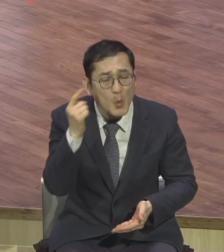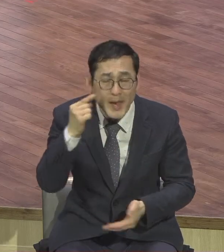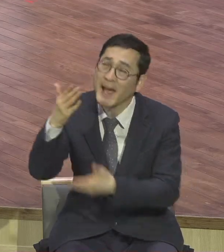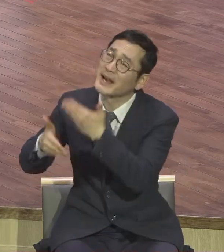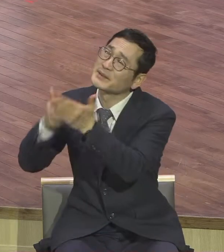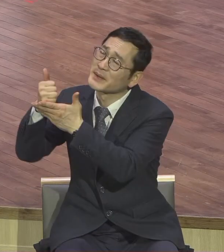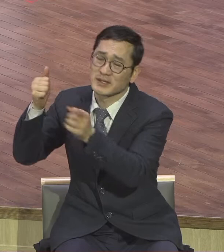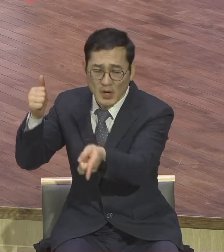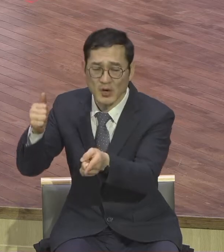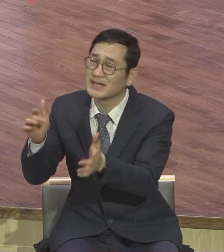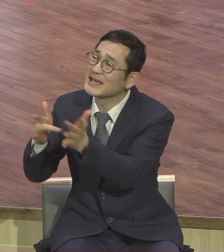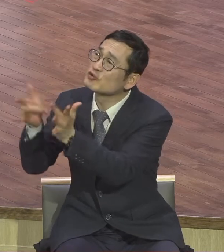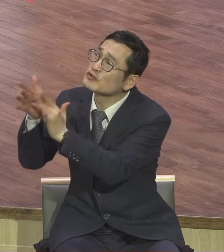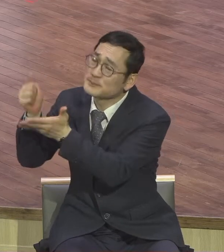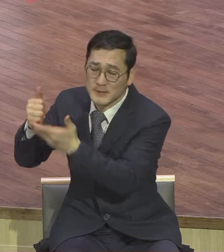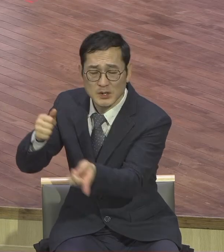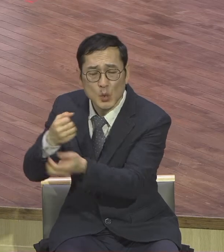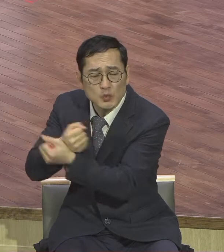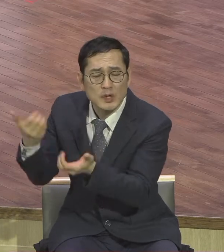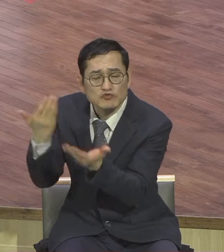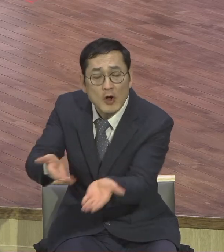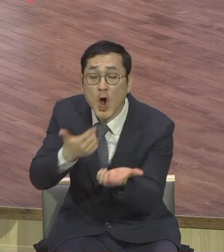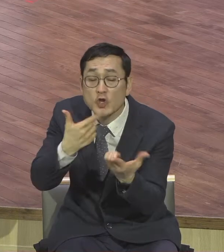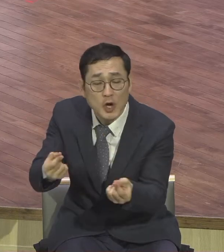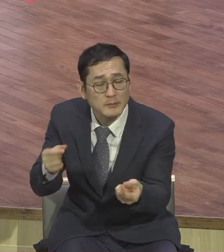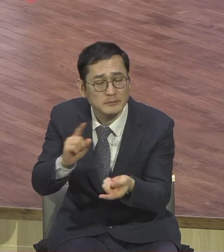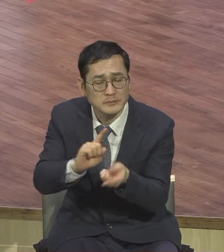용서함 같이 하라 그랬어요 아멘